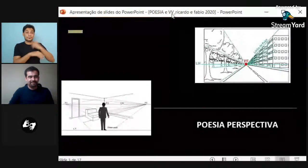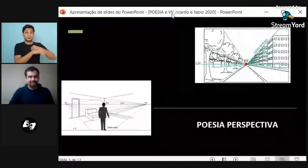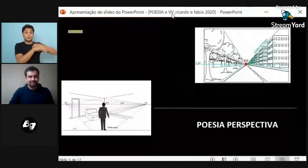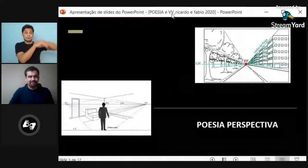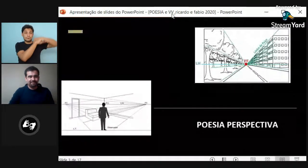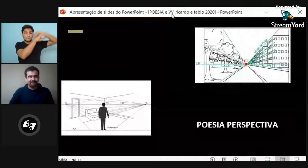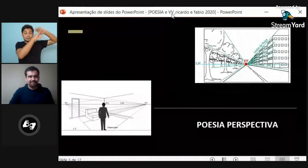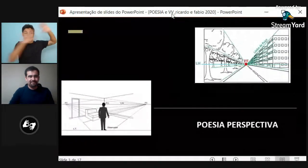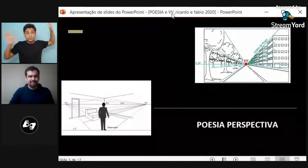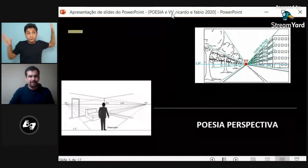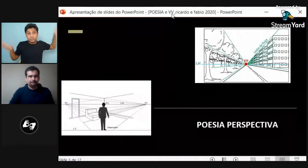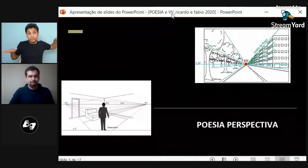Uy, otra. ver.